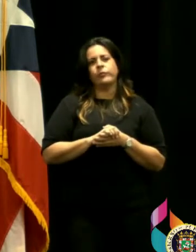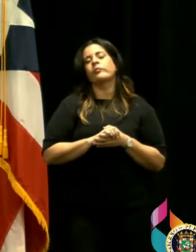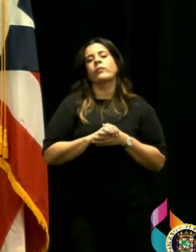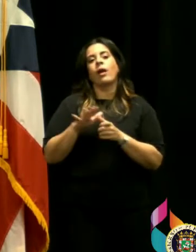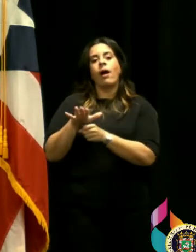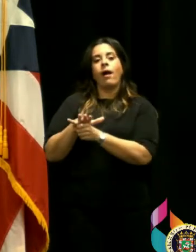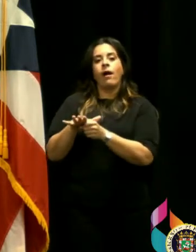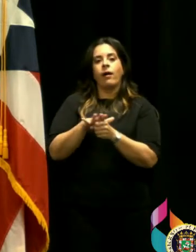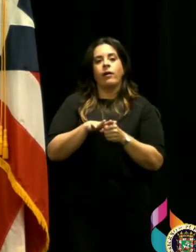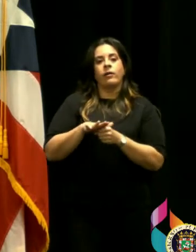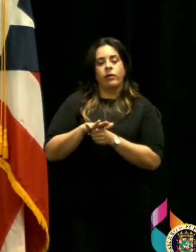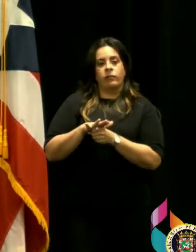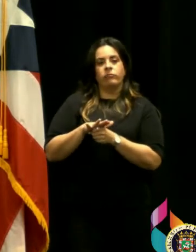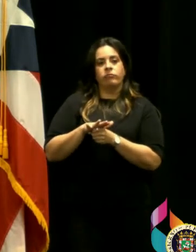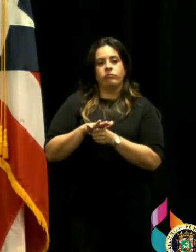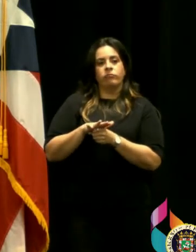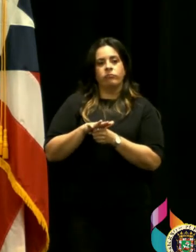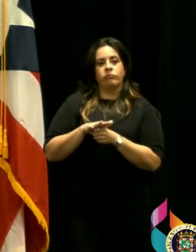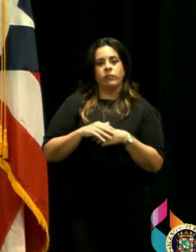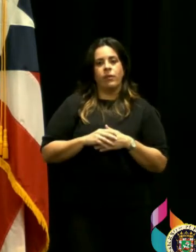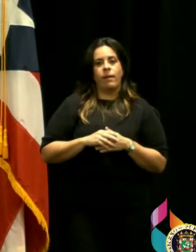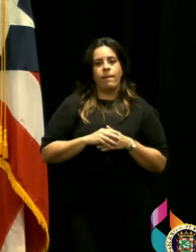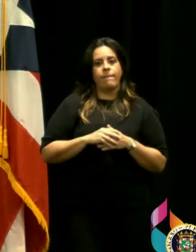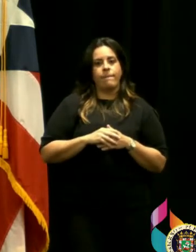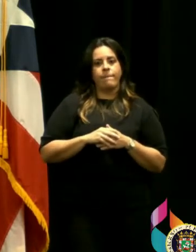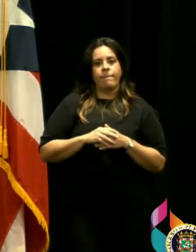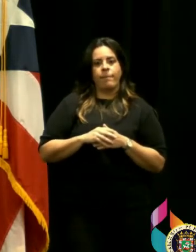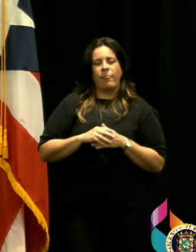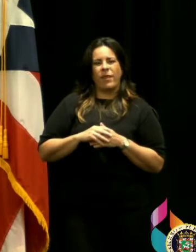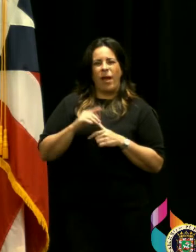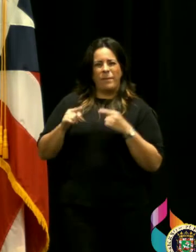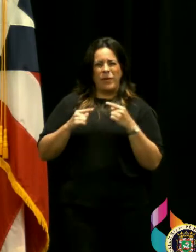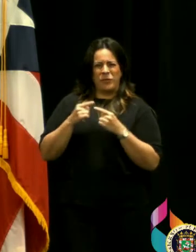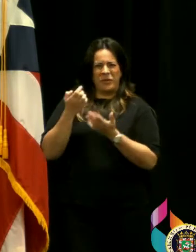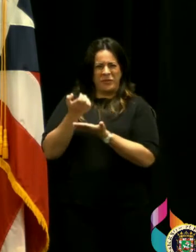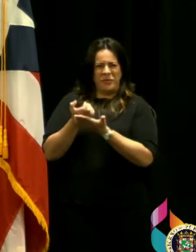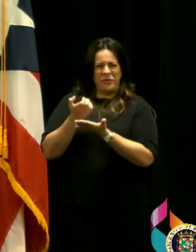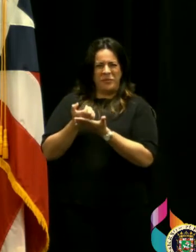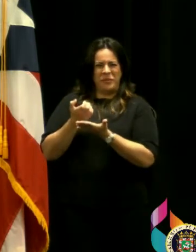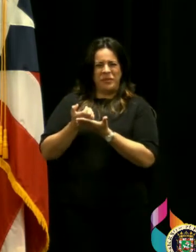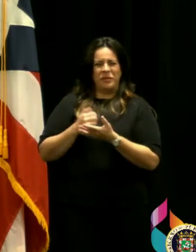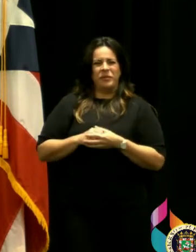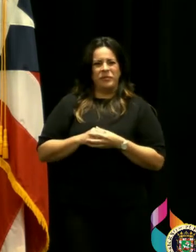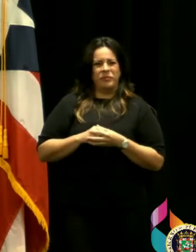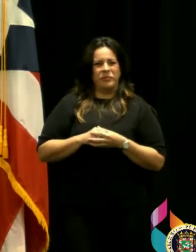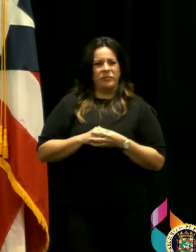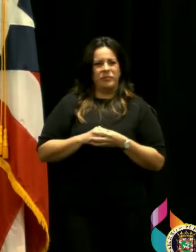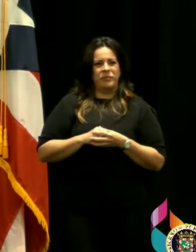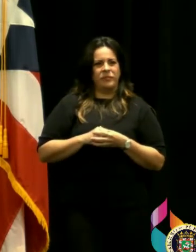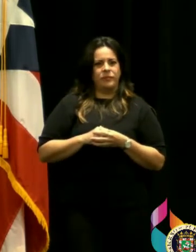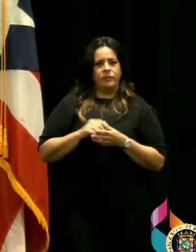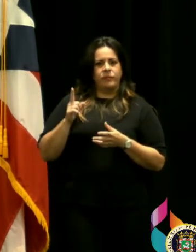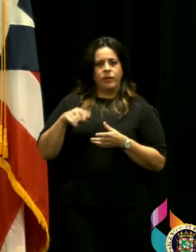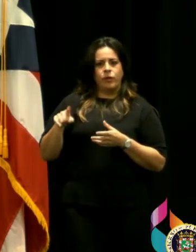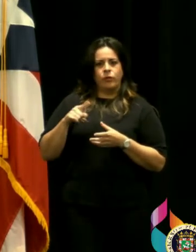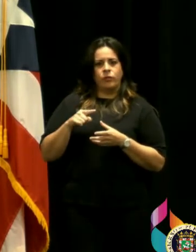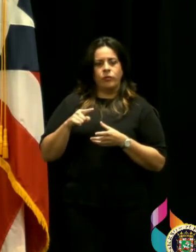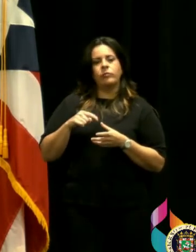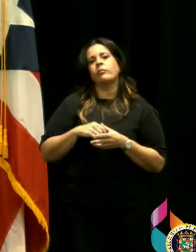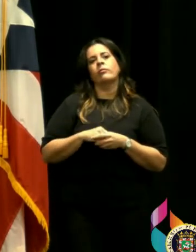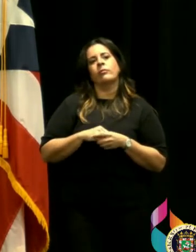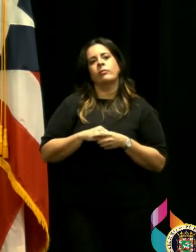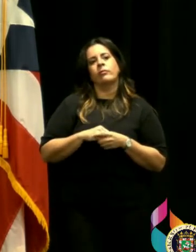sectores que van a estar sus sectores de nuestra economía que van a estar sujetos a medidas que